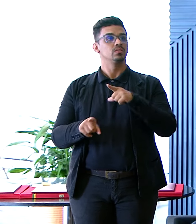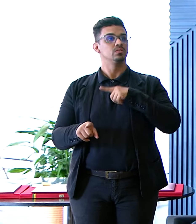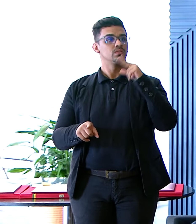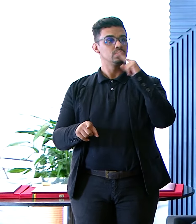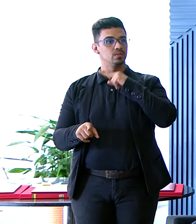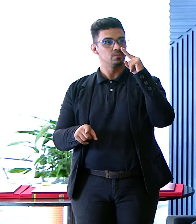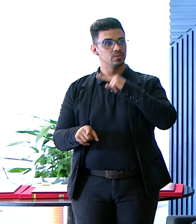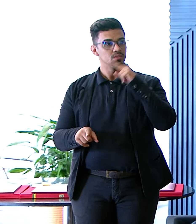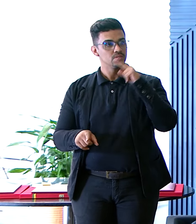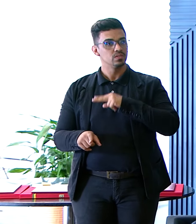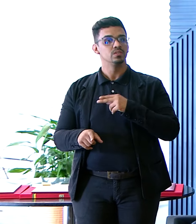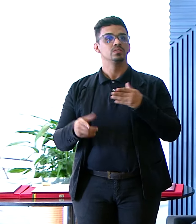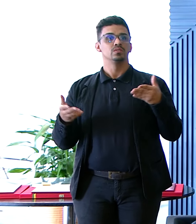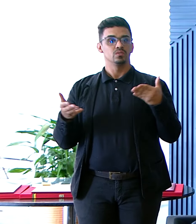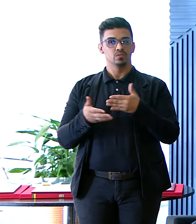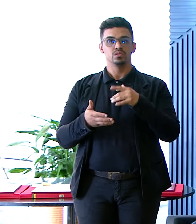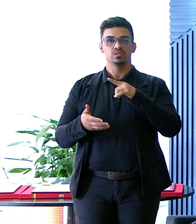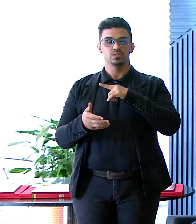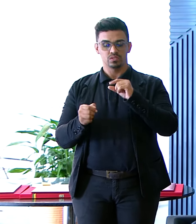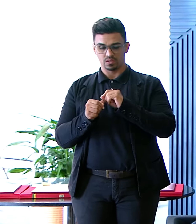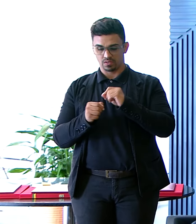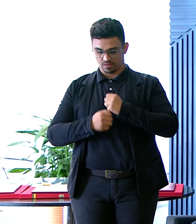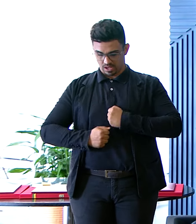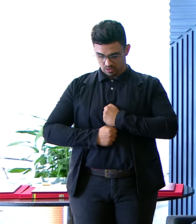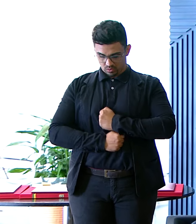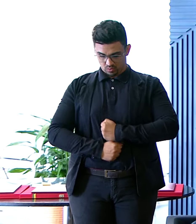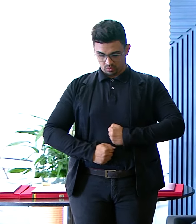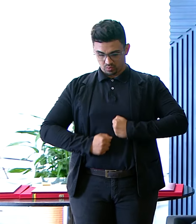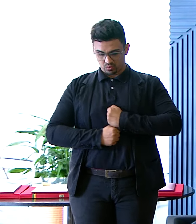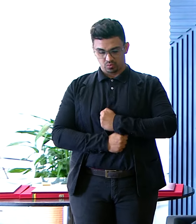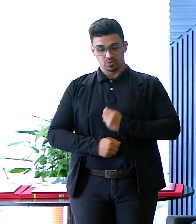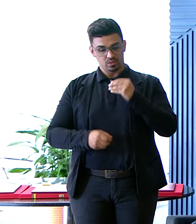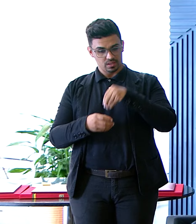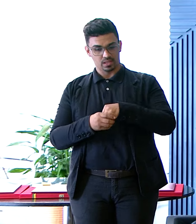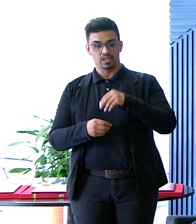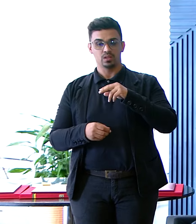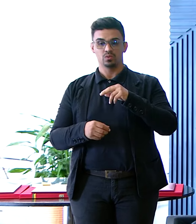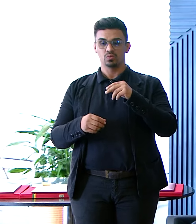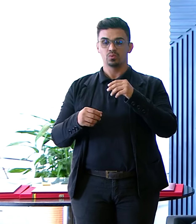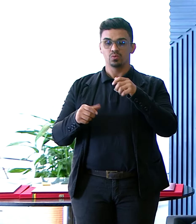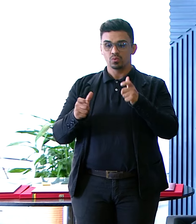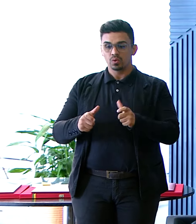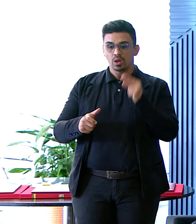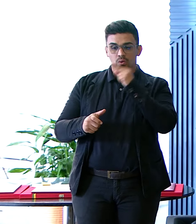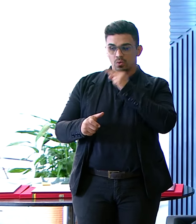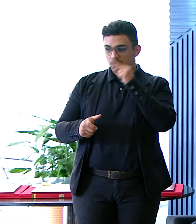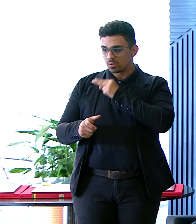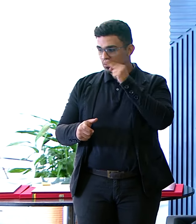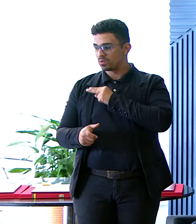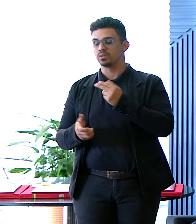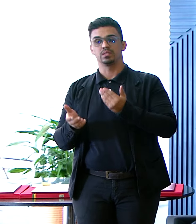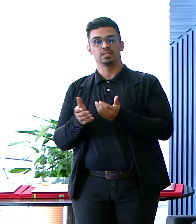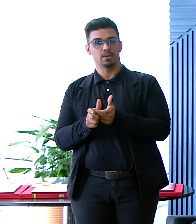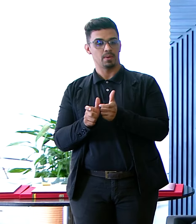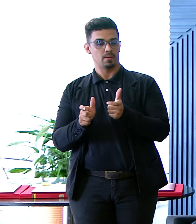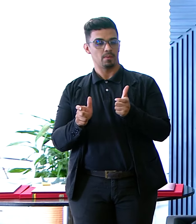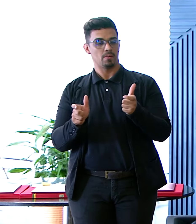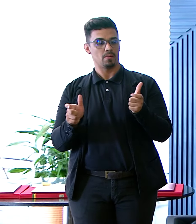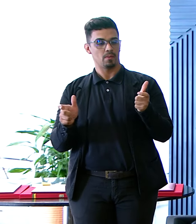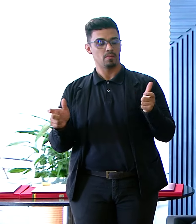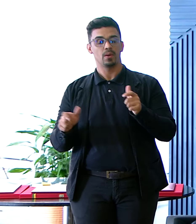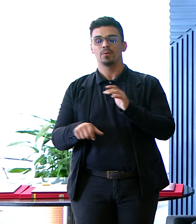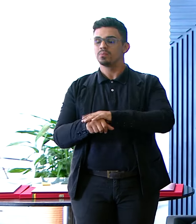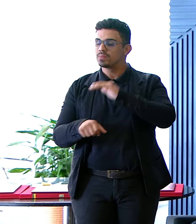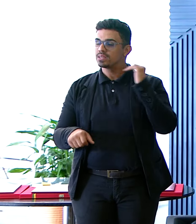chega A nossa emergência obstétrica Faz ultrassom Na emergência Nosso número de partos Cresce Porque cresce A confiança do hospital E o que é